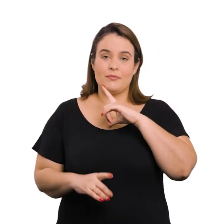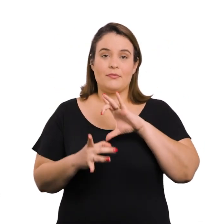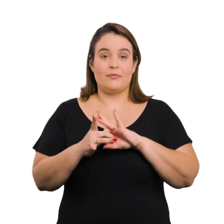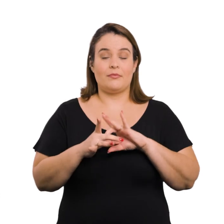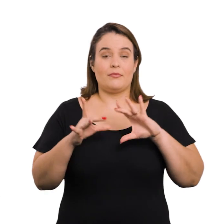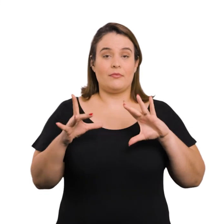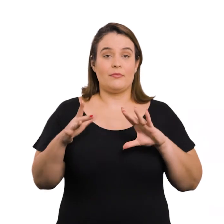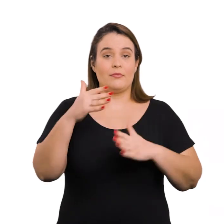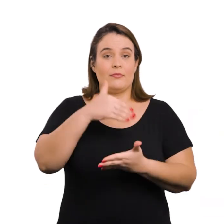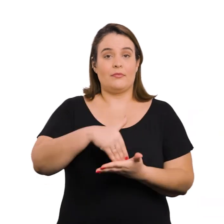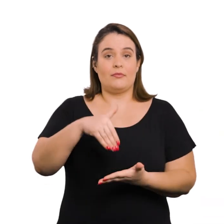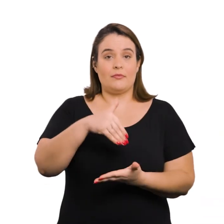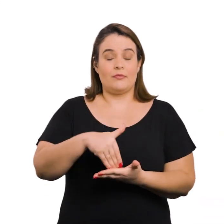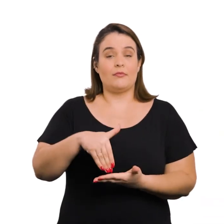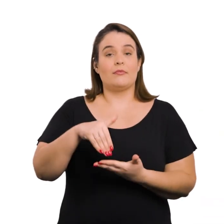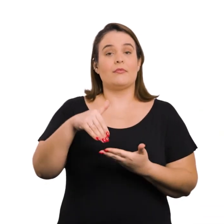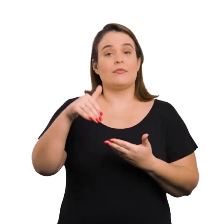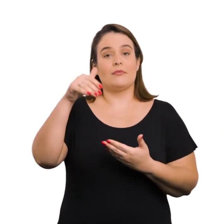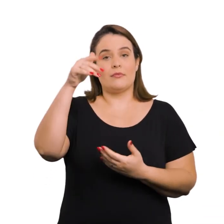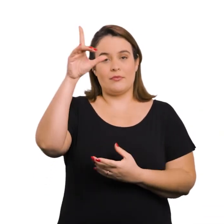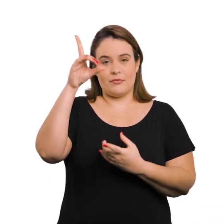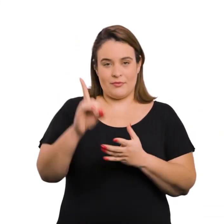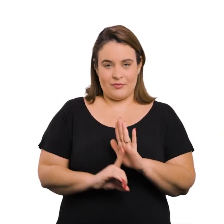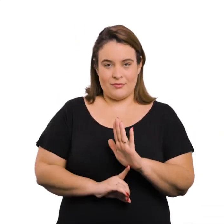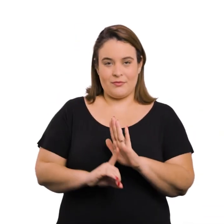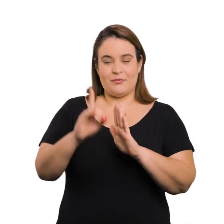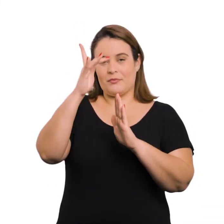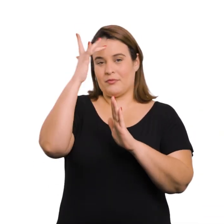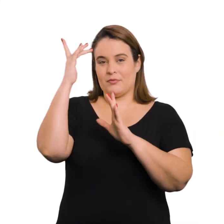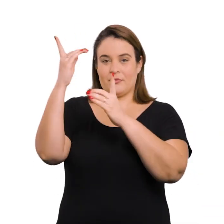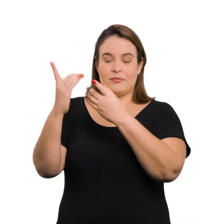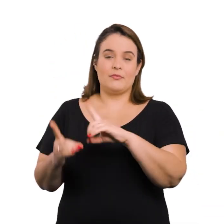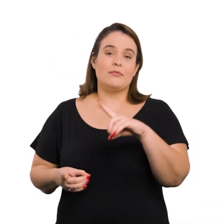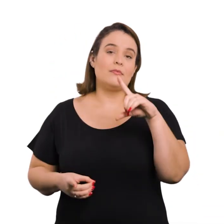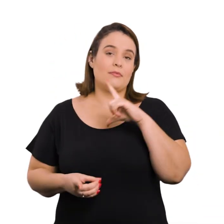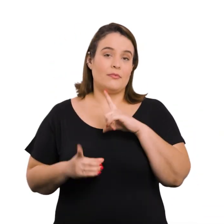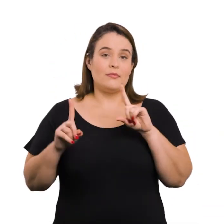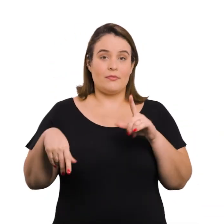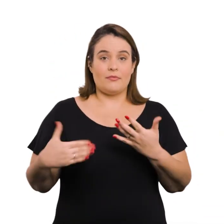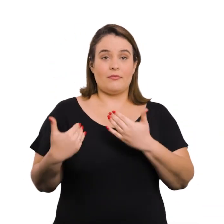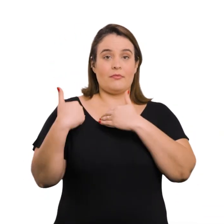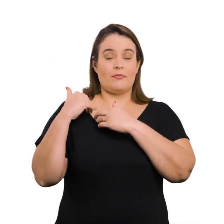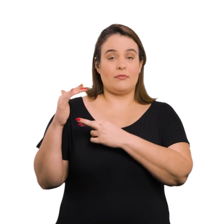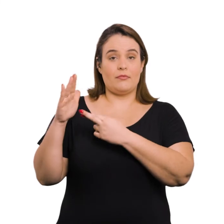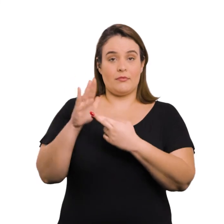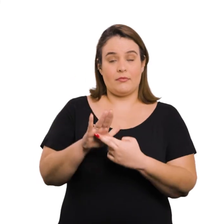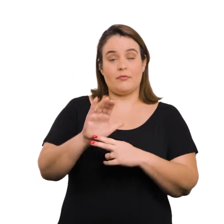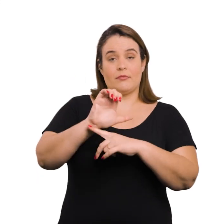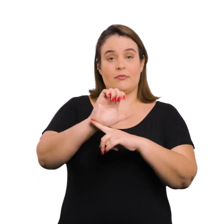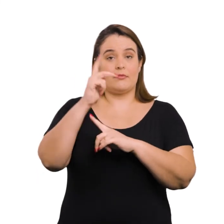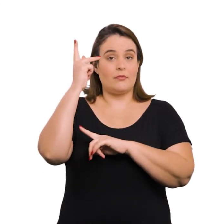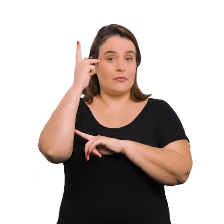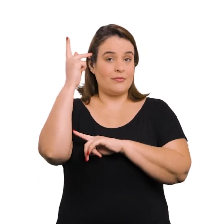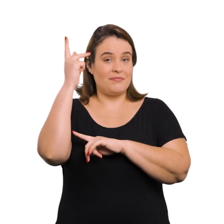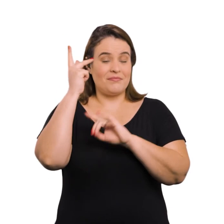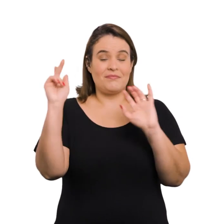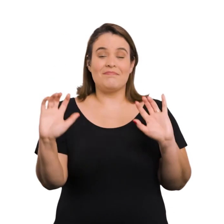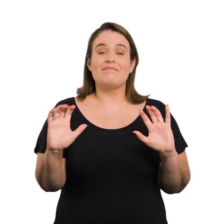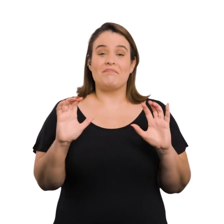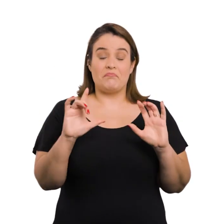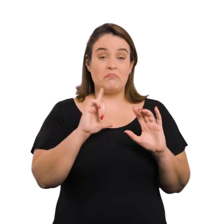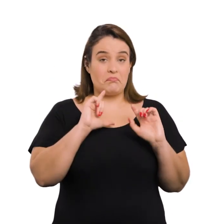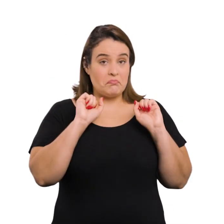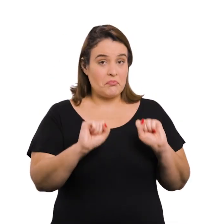Deficiência, e autoriza a Secretaria dos Direitos da Pessoa com Deficiência, como representante do Estado de São Paulo,